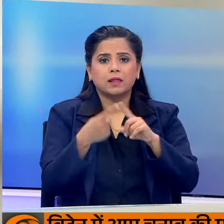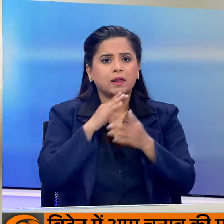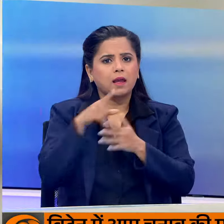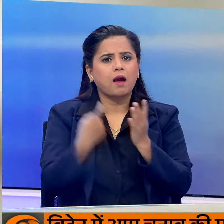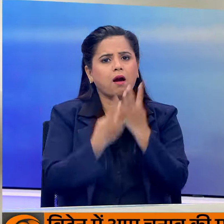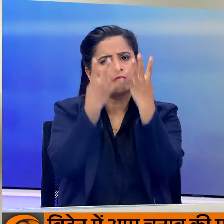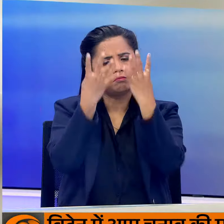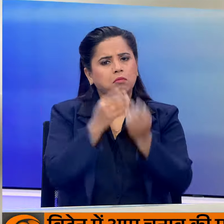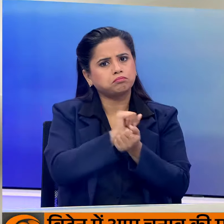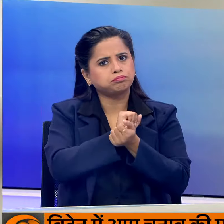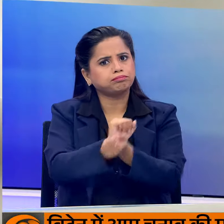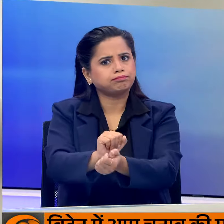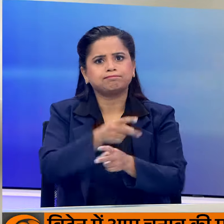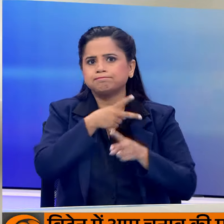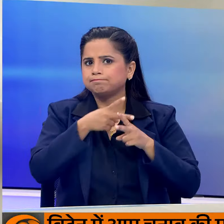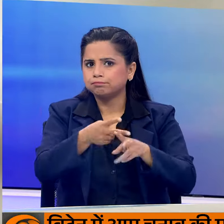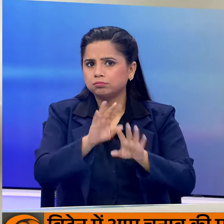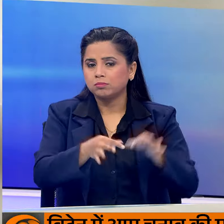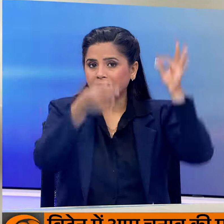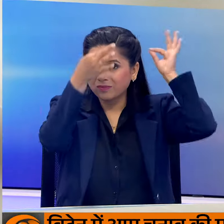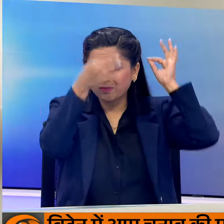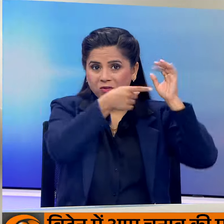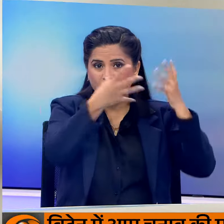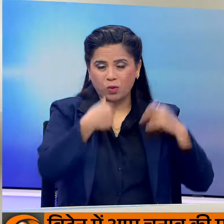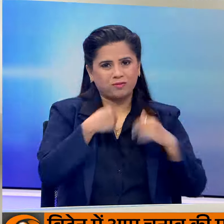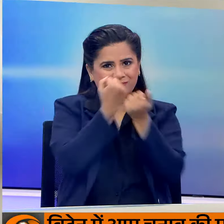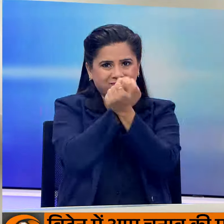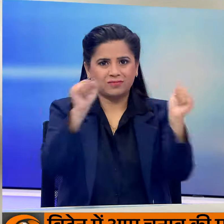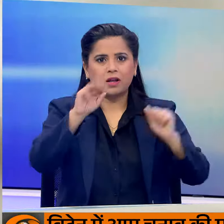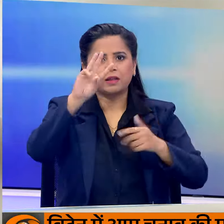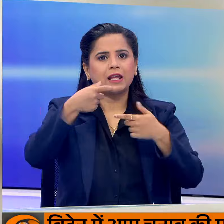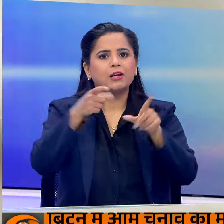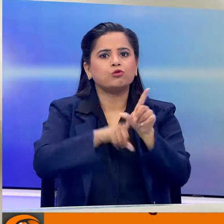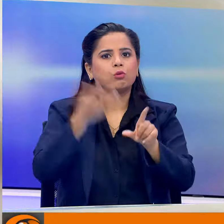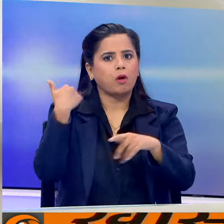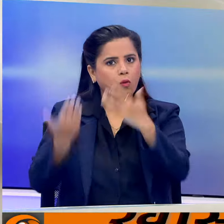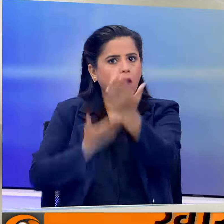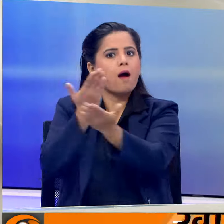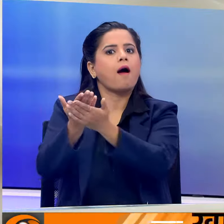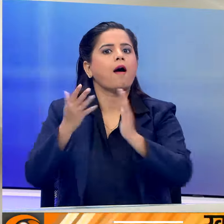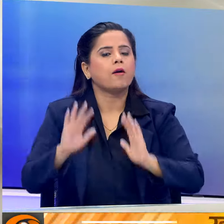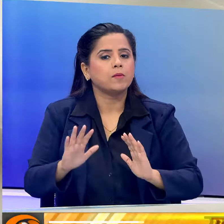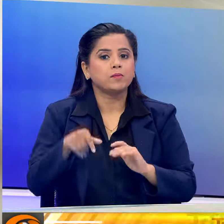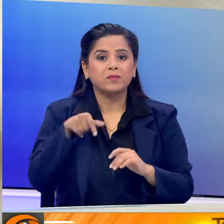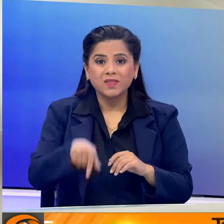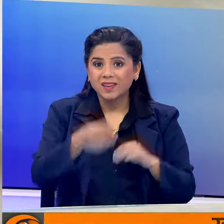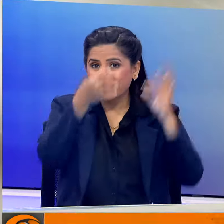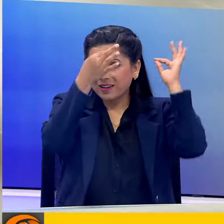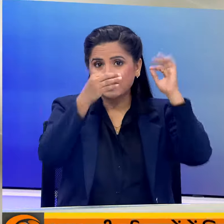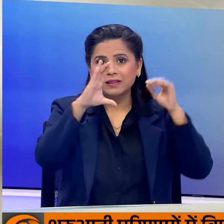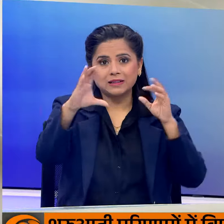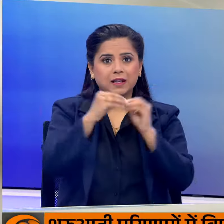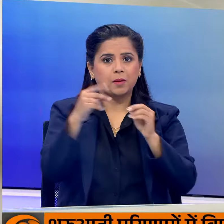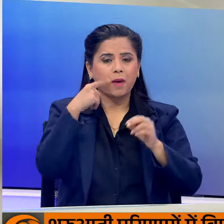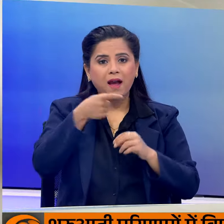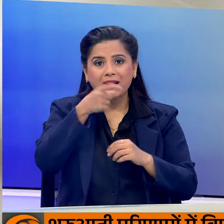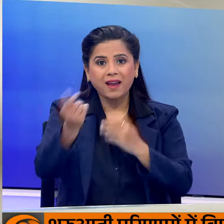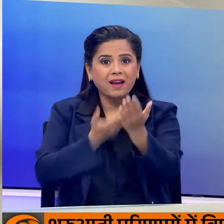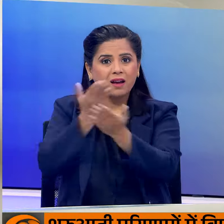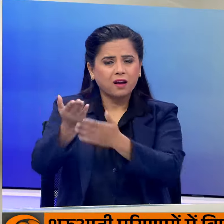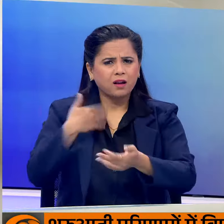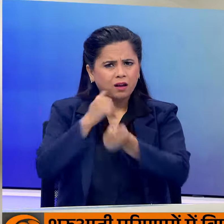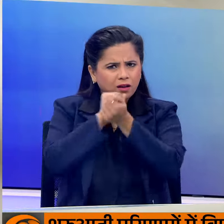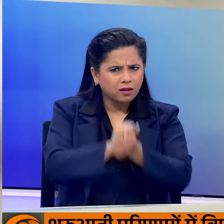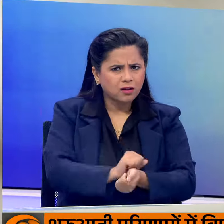बंद है केजरिवाल ने अपनी जमानत के लिए 3 जुलाई को याचिका दायर की थी केजरिवाल ने सीबी आई केस में अपनी गिरफतारी